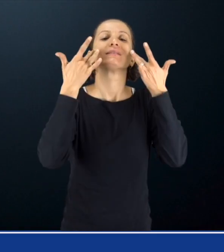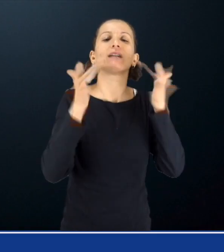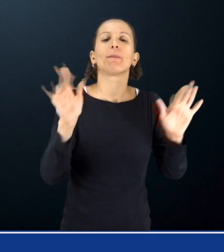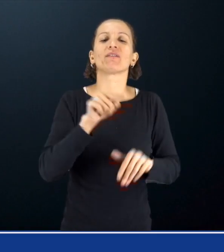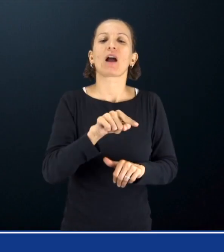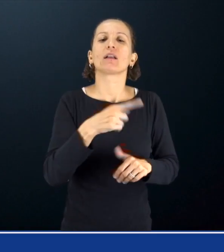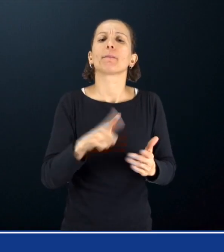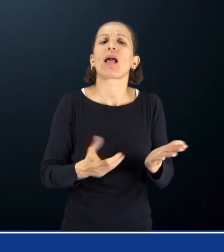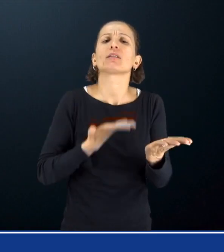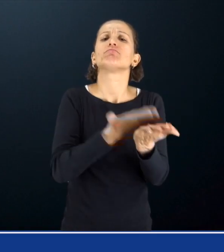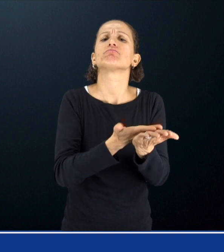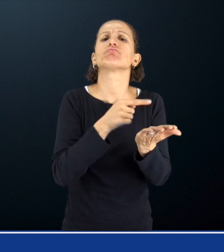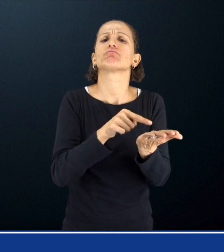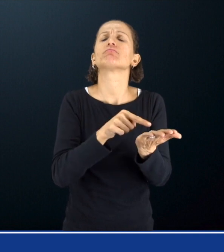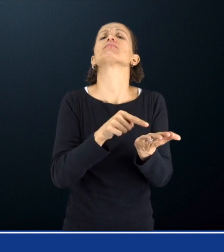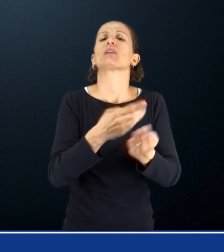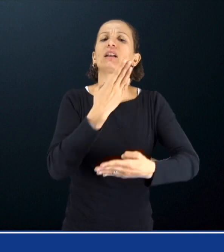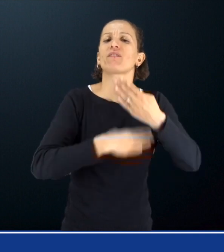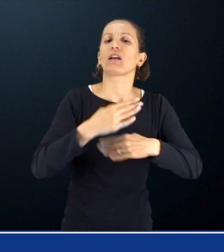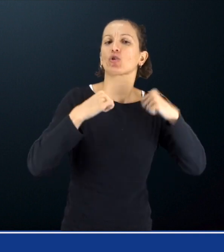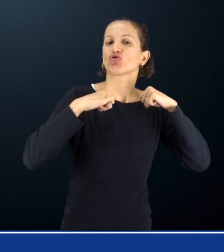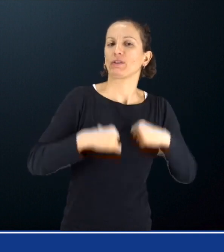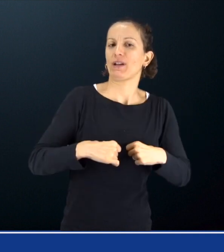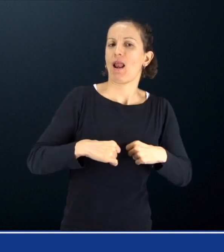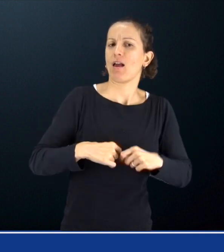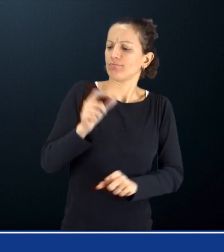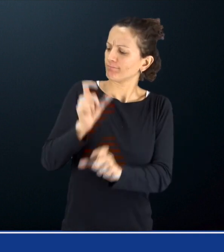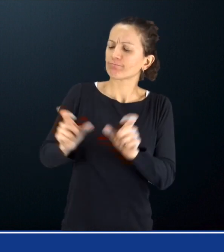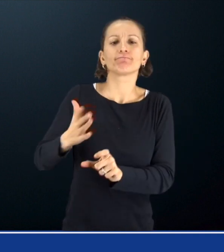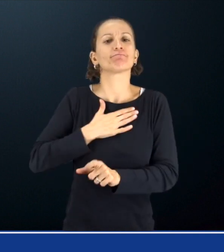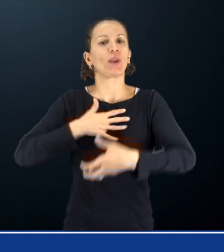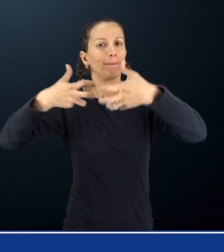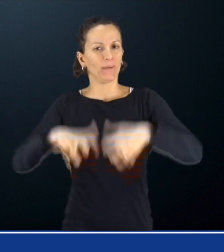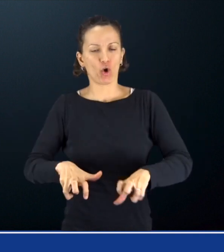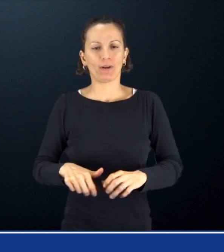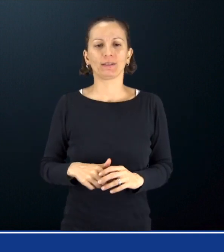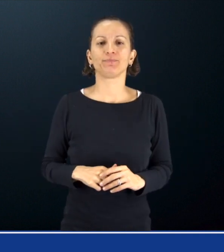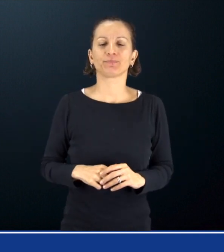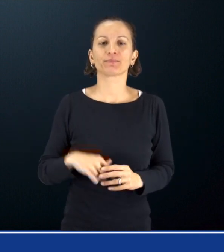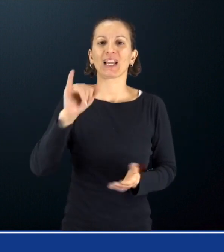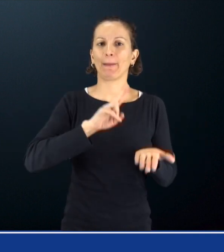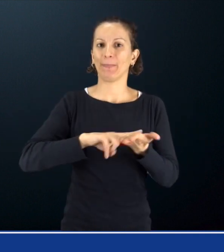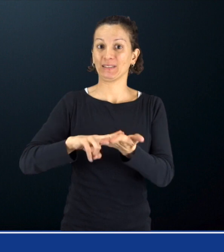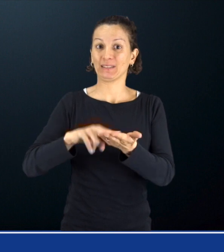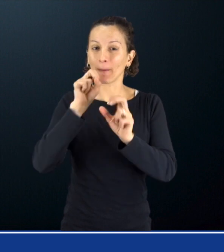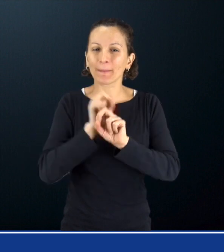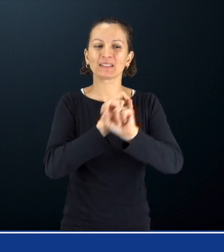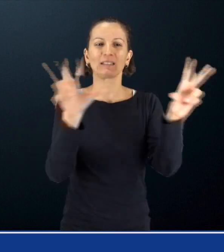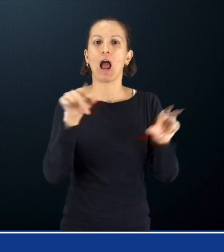Procedura semplificata per domande invalidità civile per i minori L'Inps, con messaggio numero